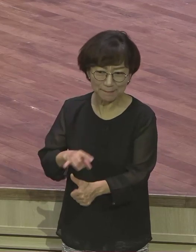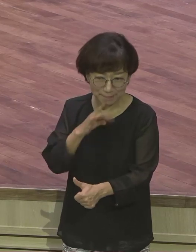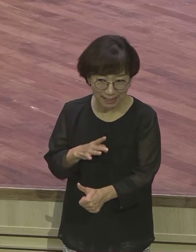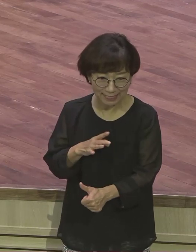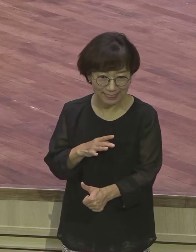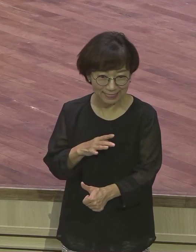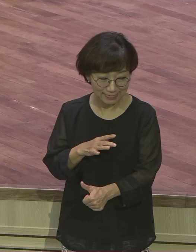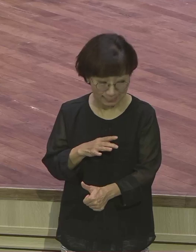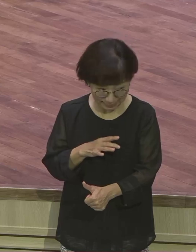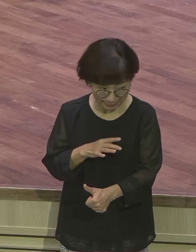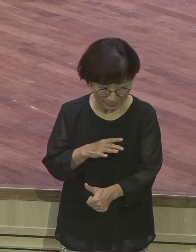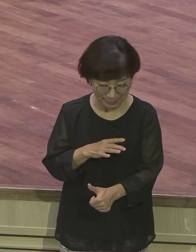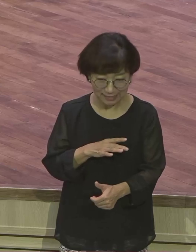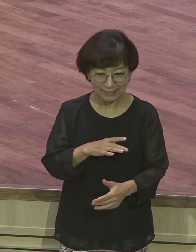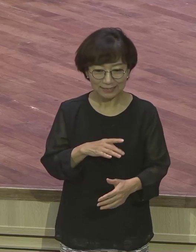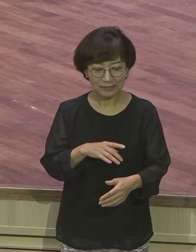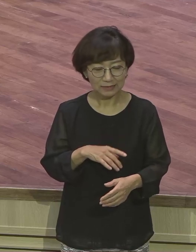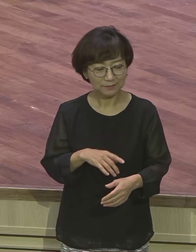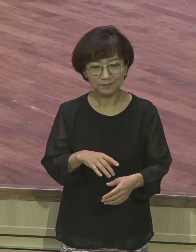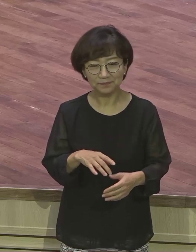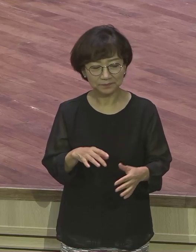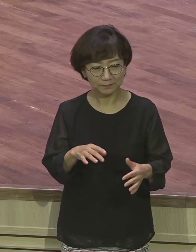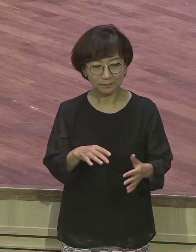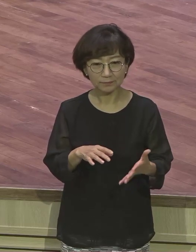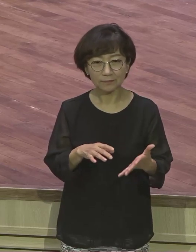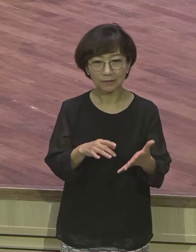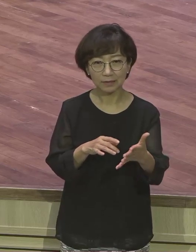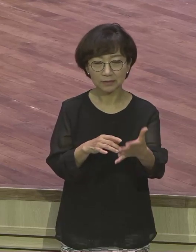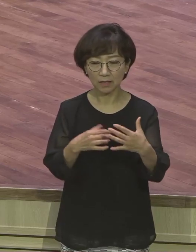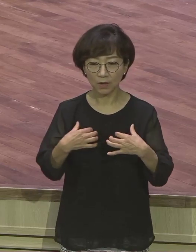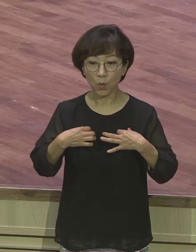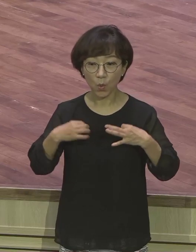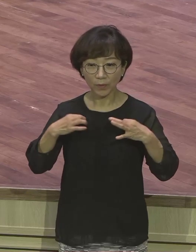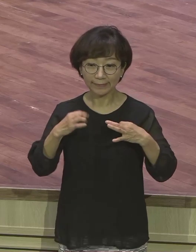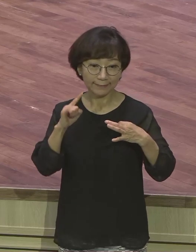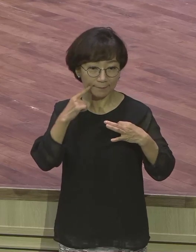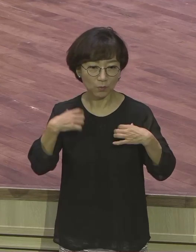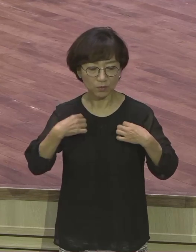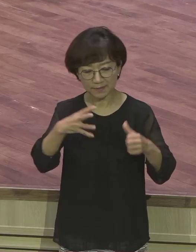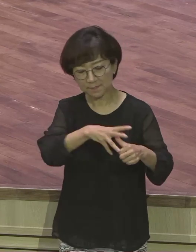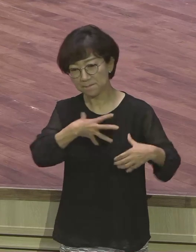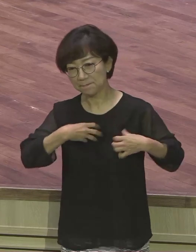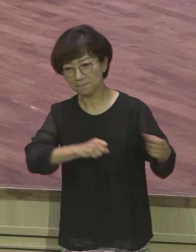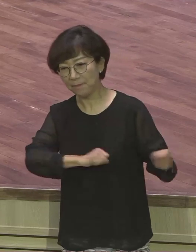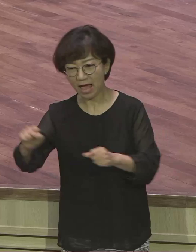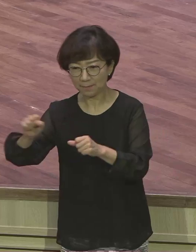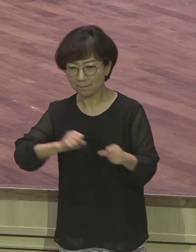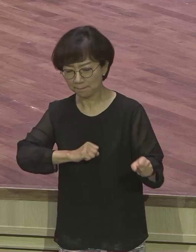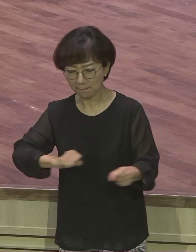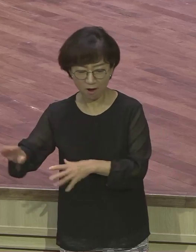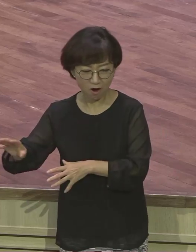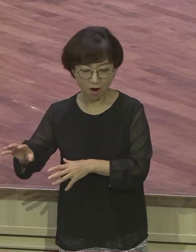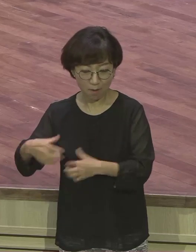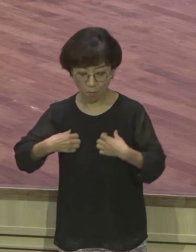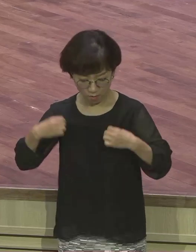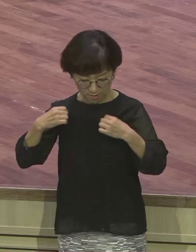그래가지고 요셉의 채색옷을 딱 벗겨버리고 물이 없는 엉덩이에 던져버렸어요. 물이 없는